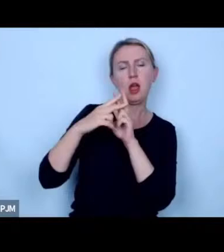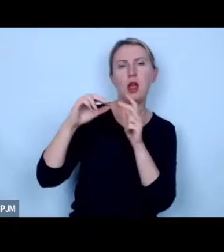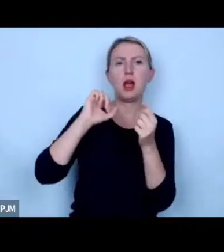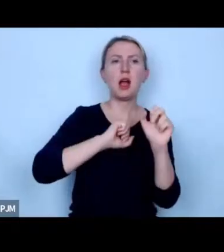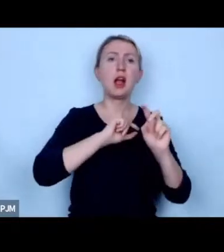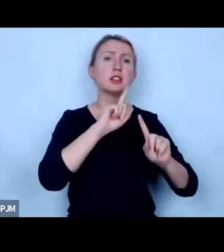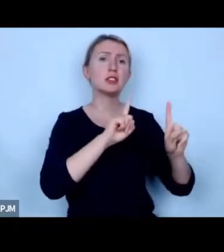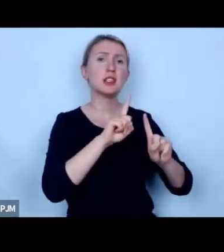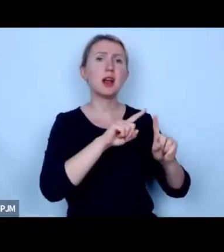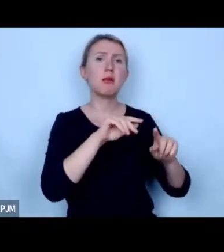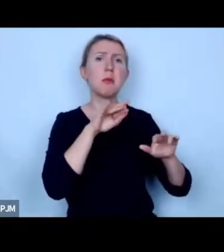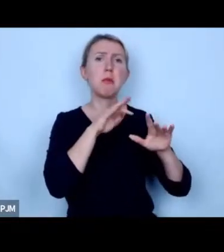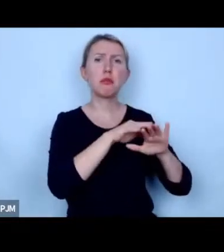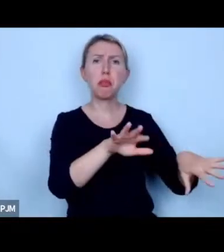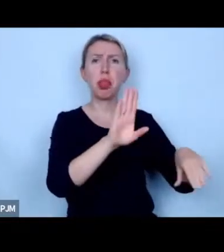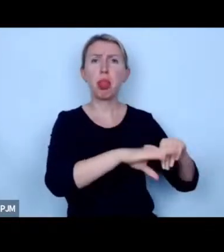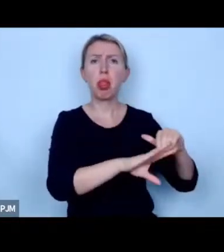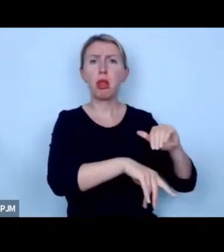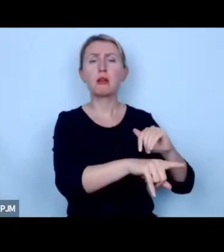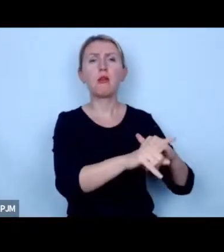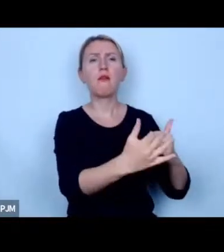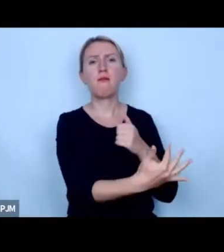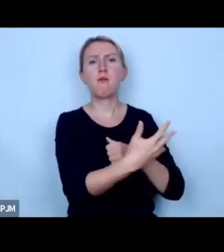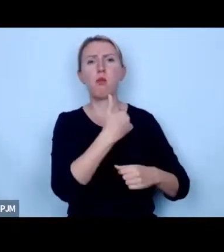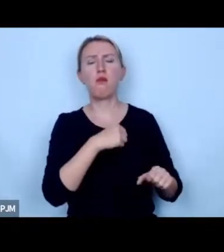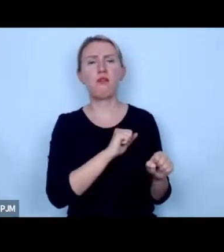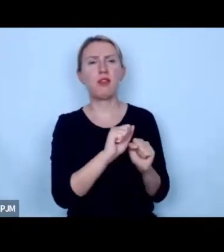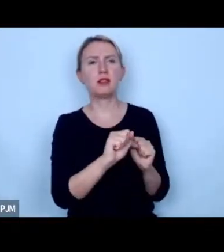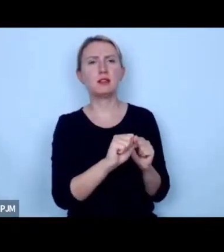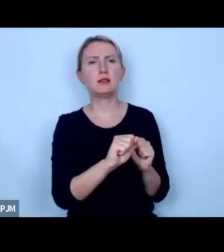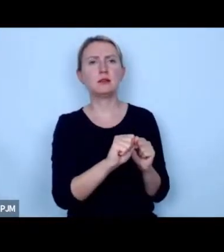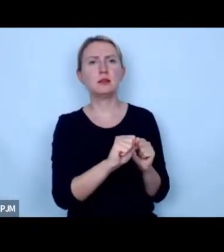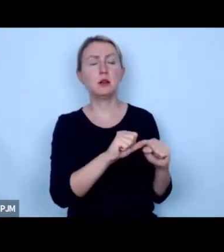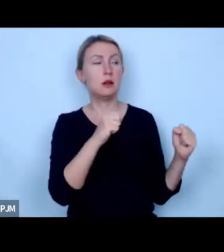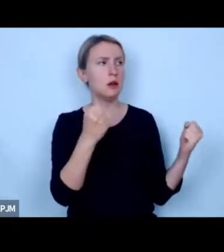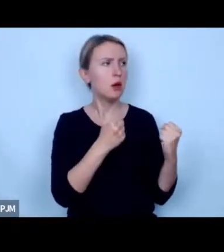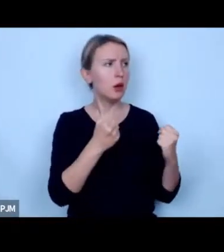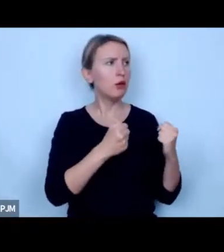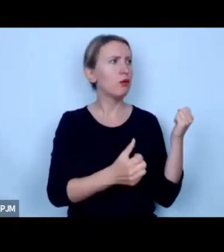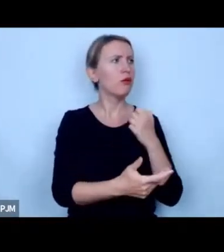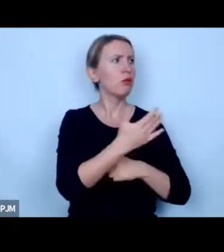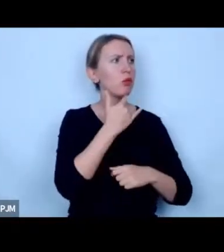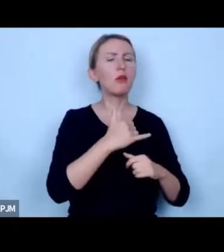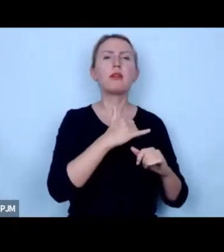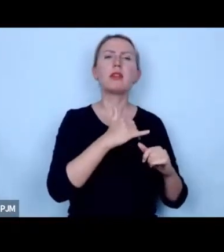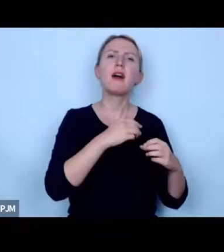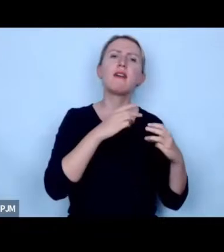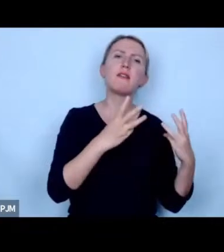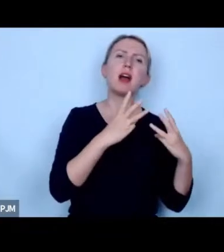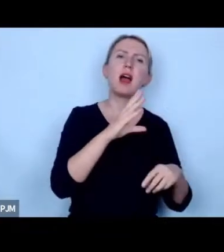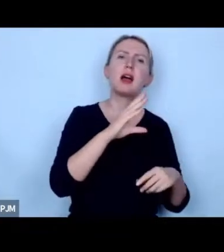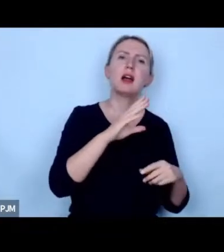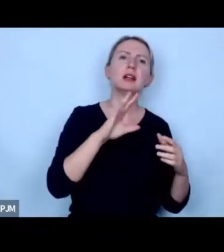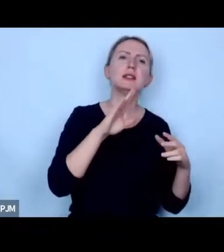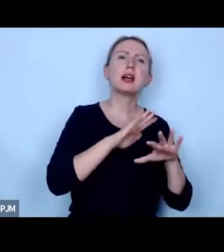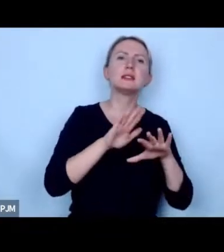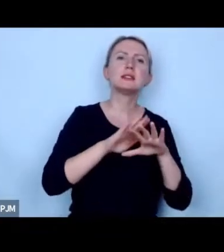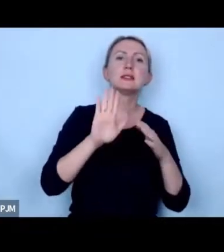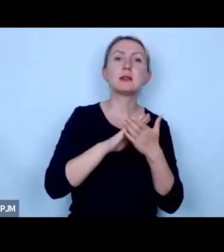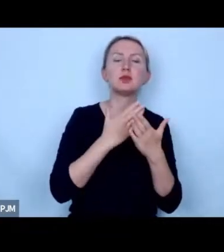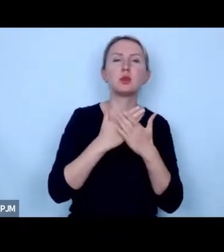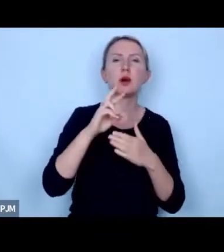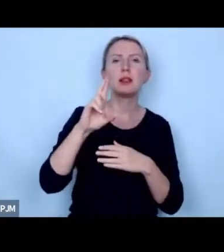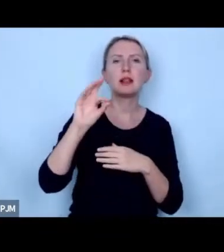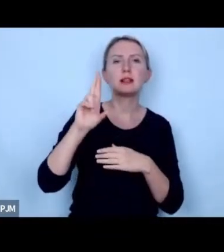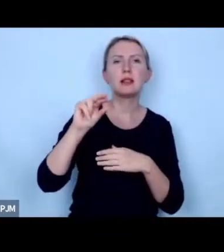pospolitych które wpływ które mają duży intensywny wpływ na jakieś ważne ekosystemy na przykład rezerwaty